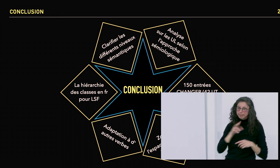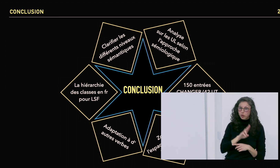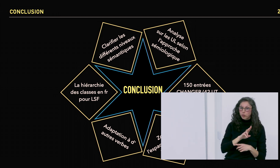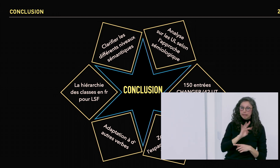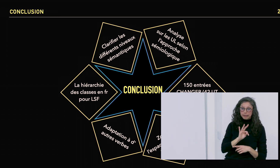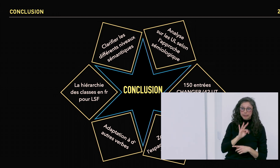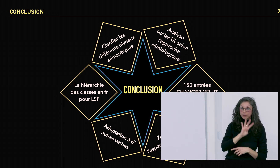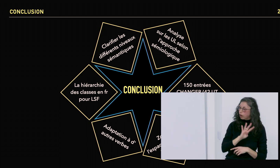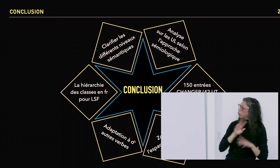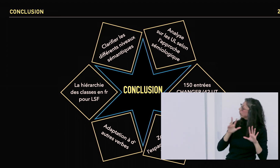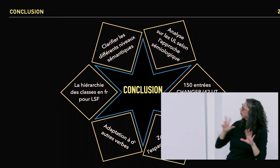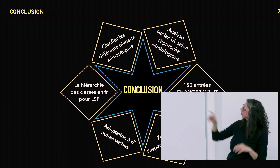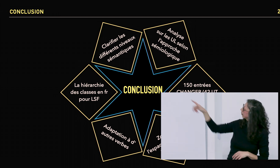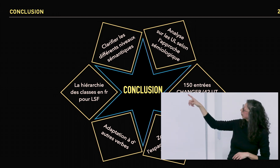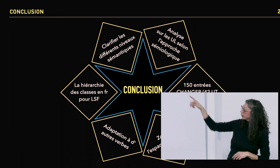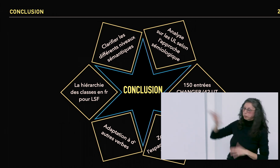lexicales.